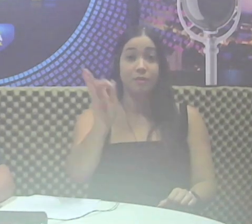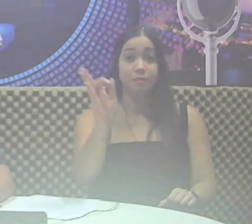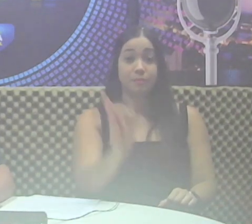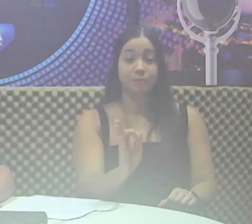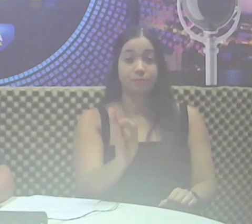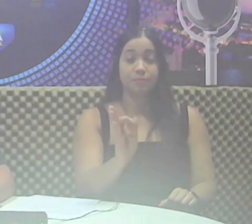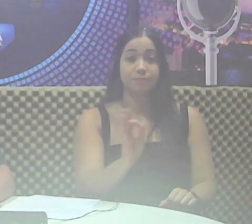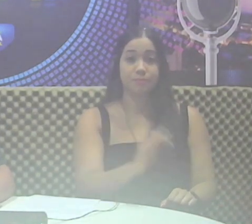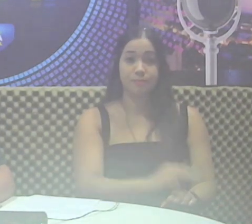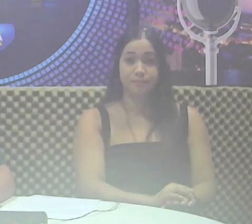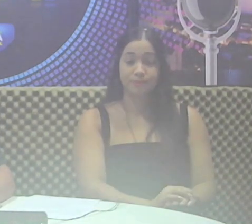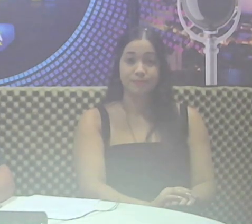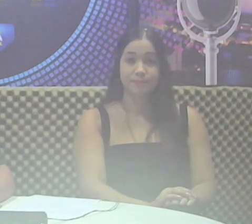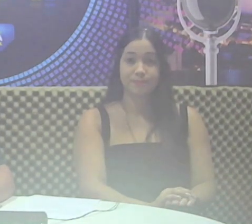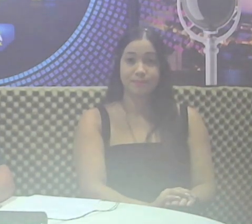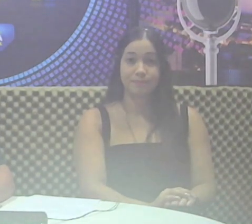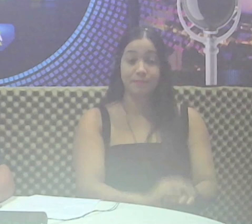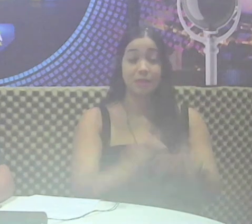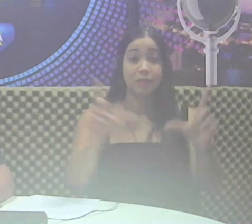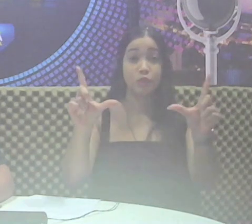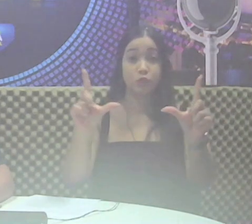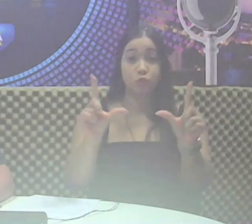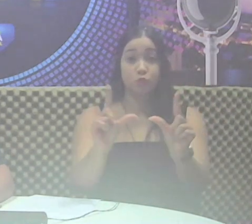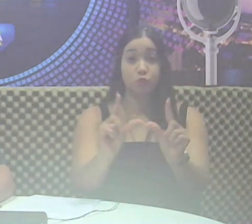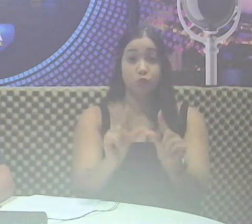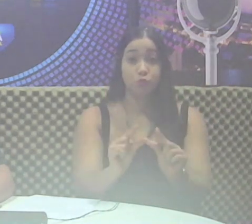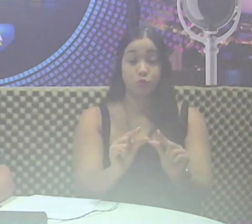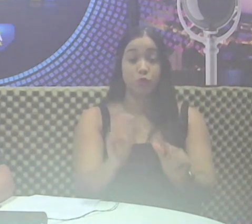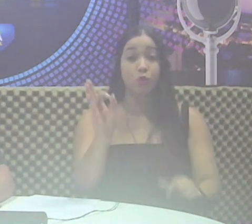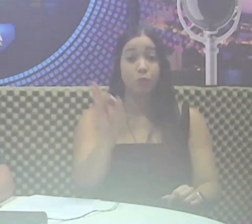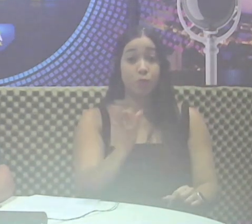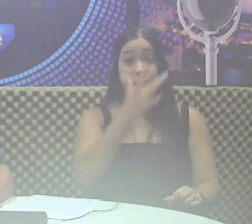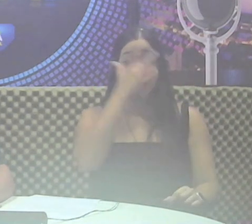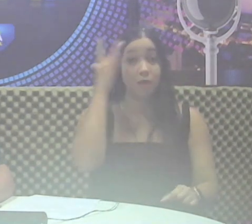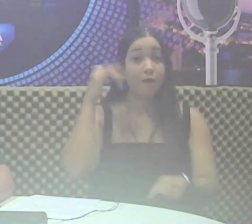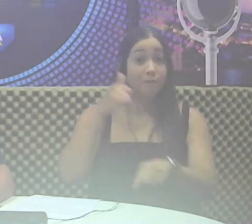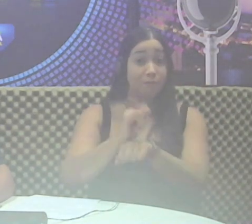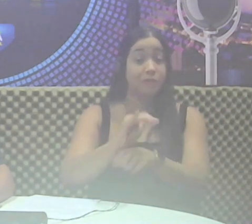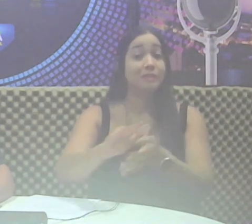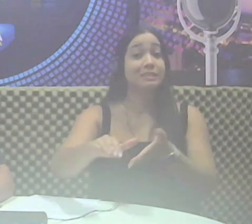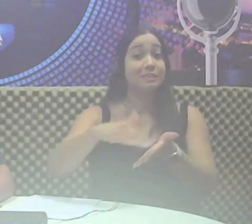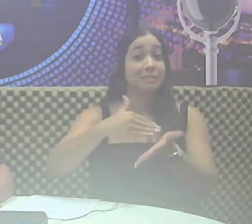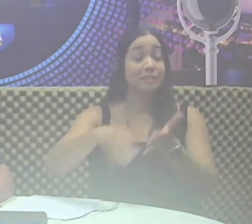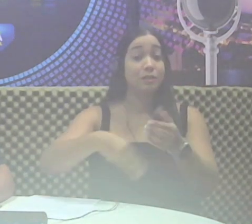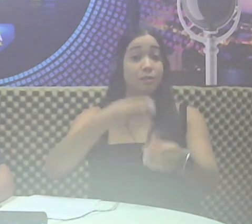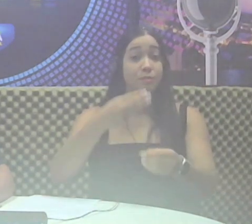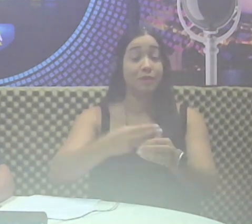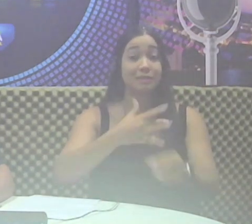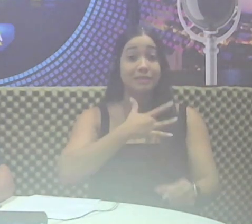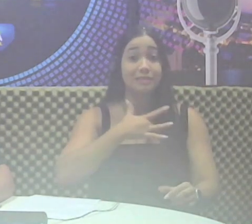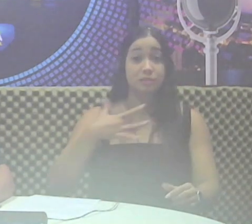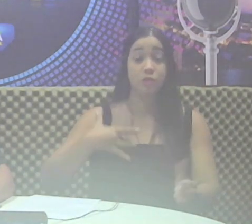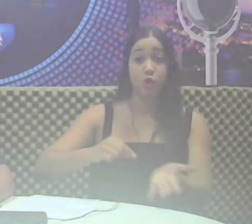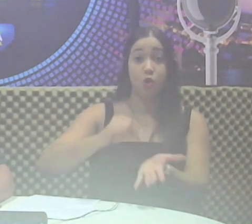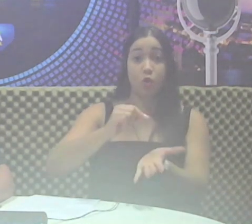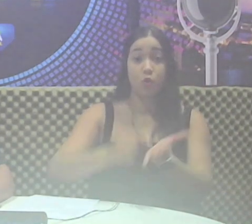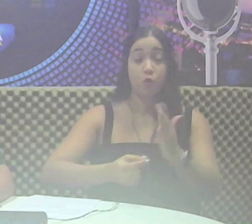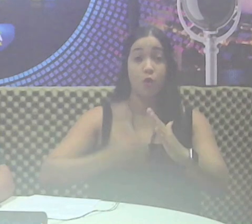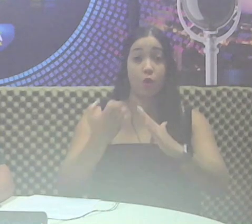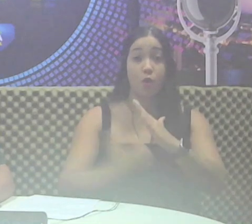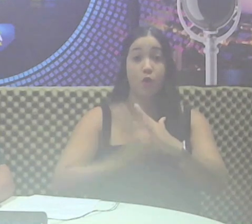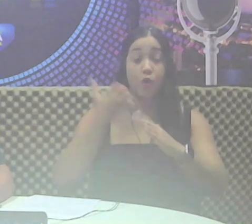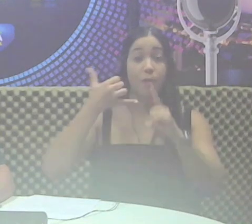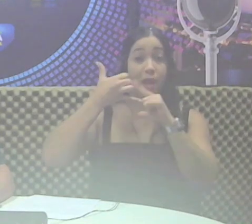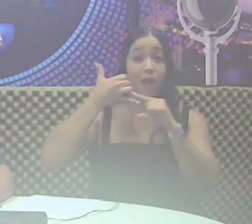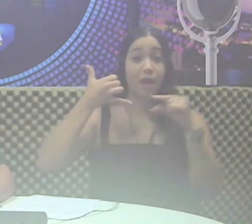Para minimizar a taxa de não comparecimento, a Secretaria Municipal de Saúde contratou uma empresa de call